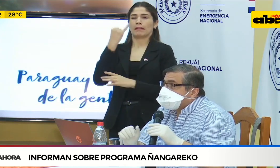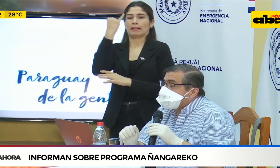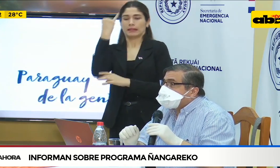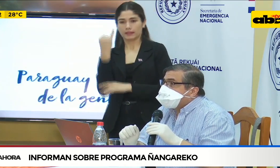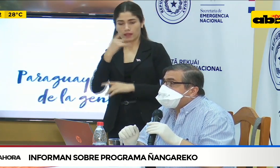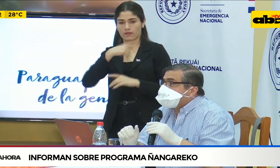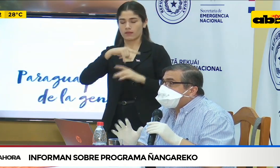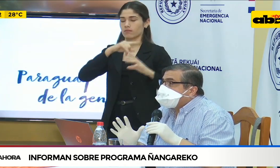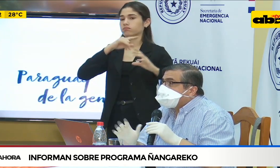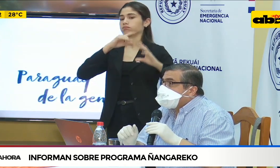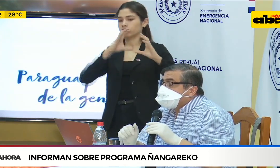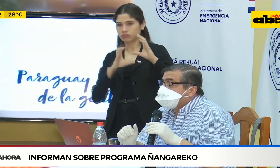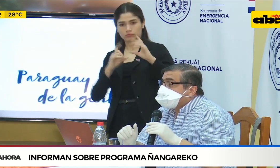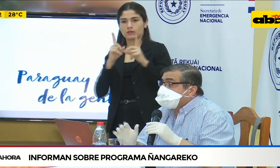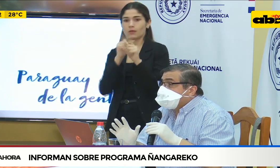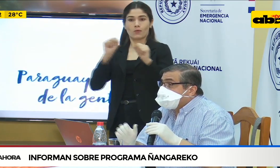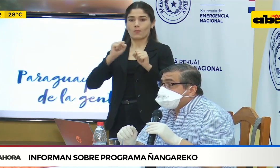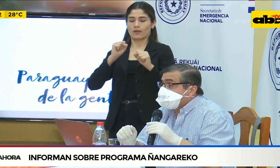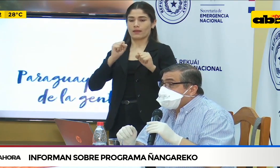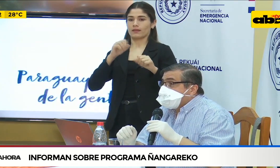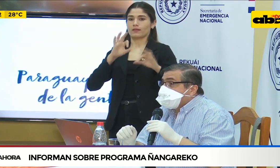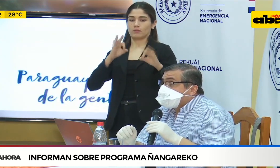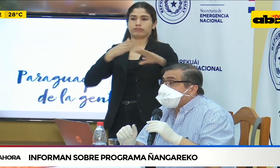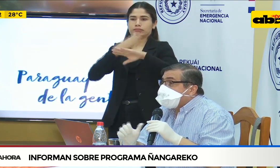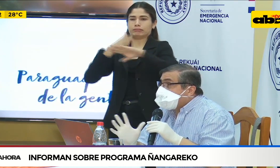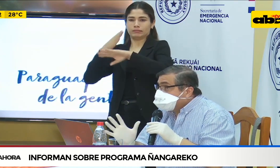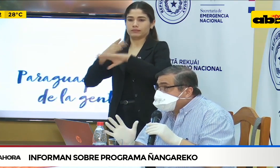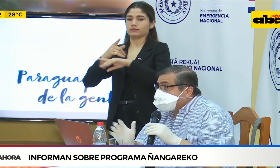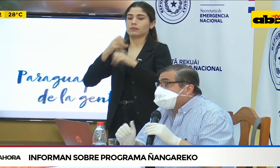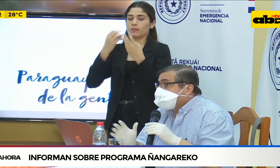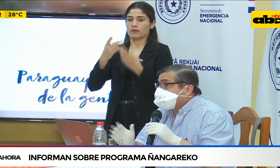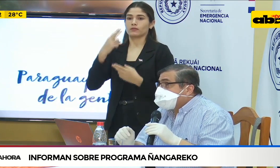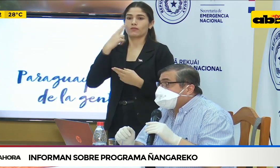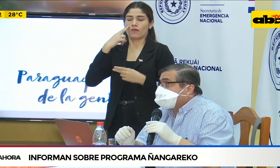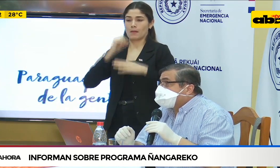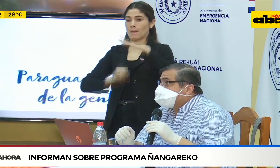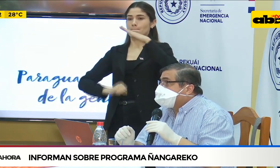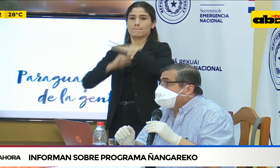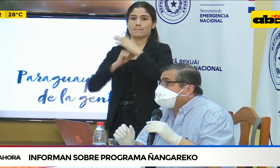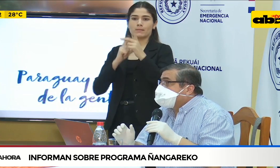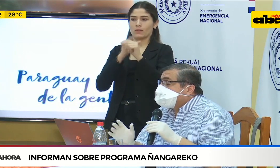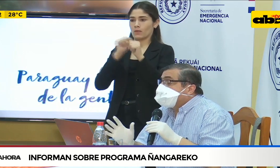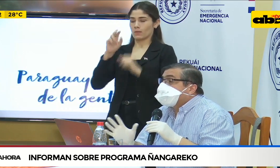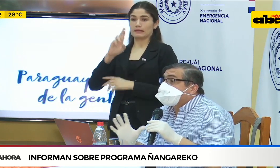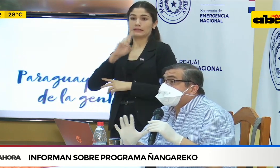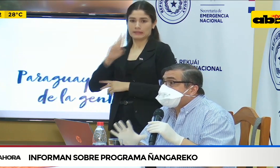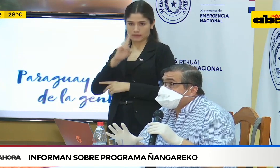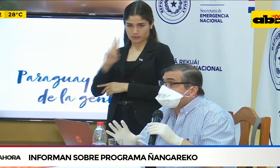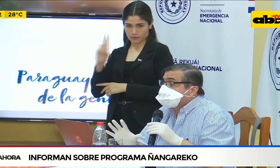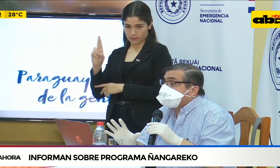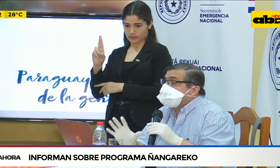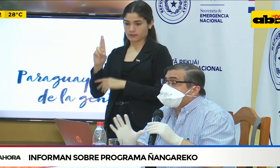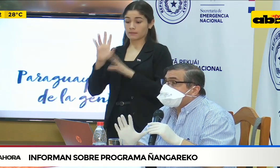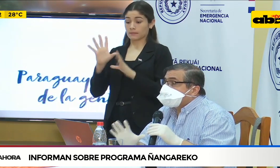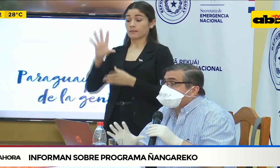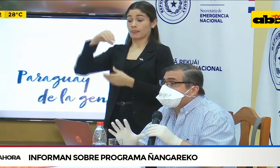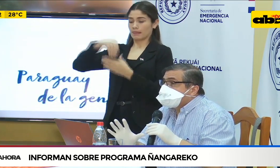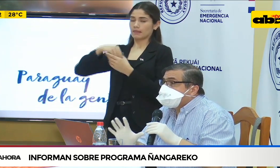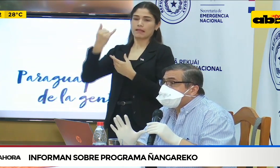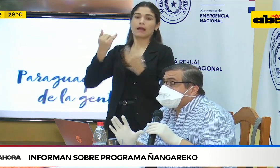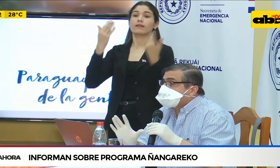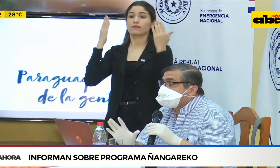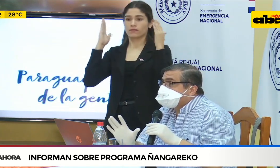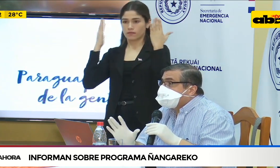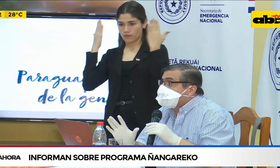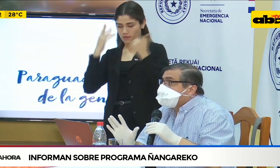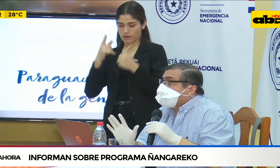página que habilitamos con la misma finalidad, colapse en este momento. En nuestras redes sociales, en las redes sociales